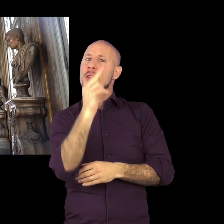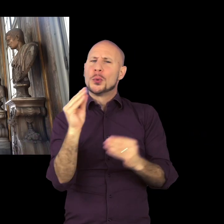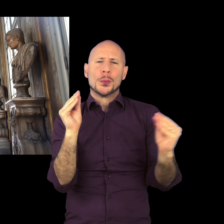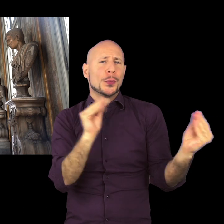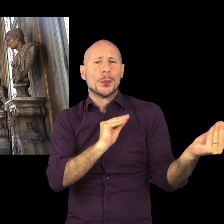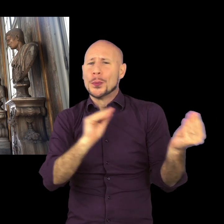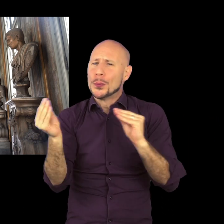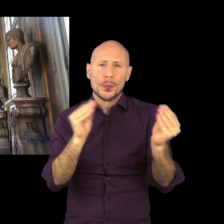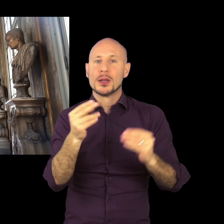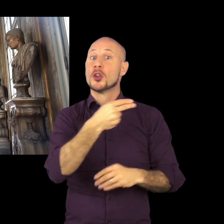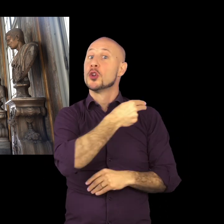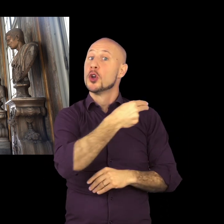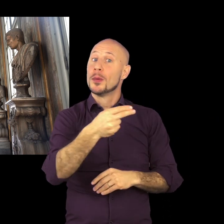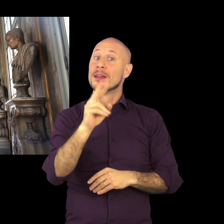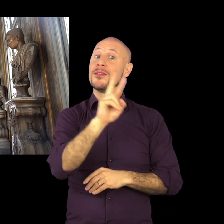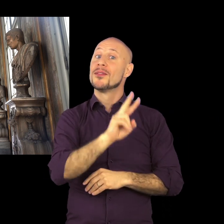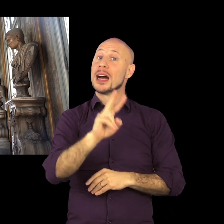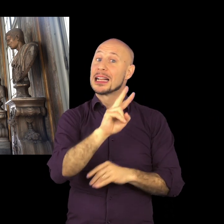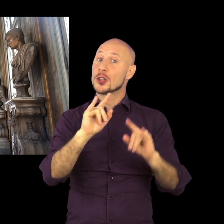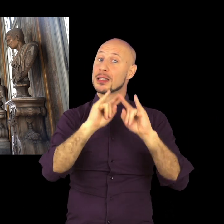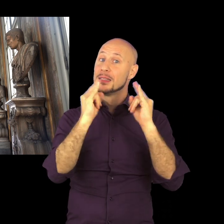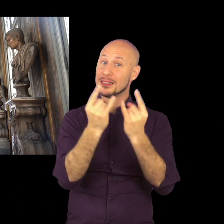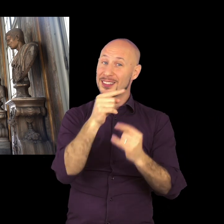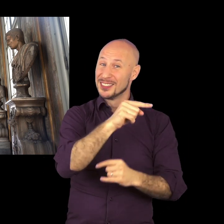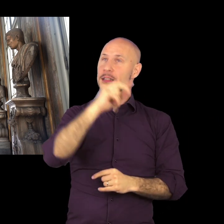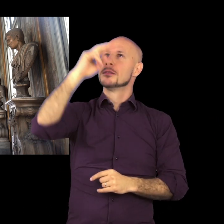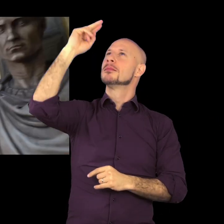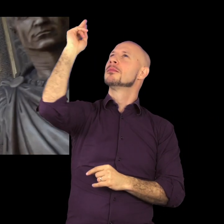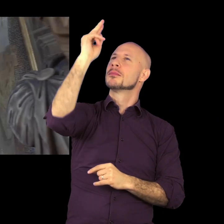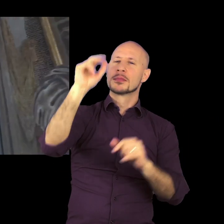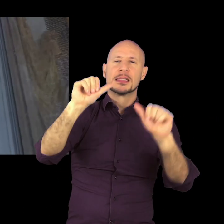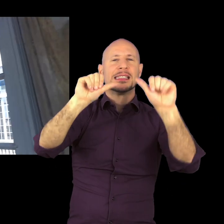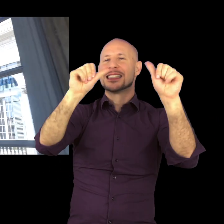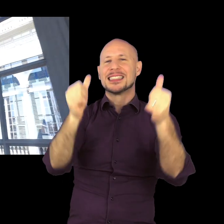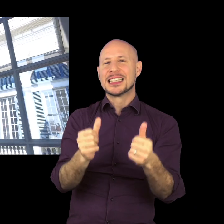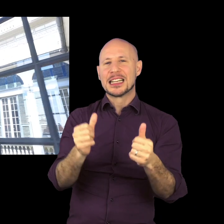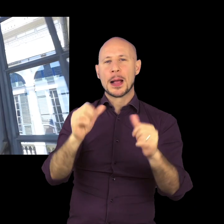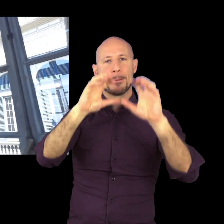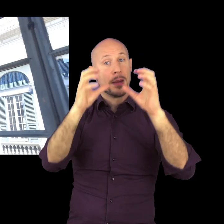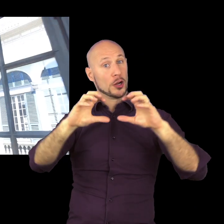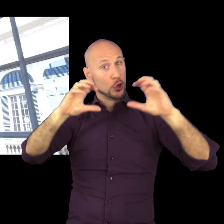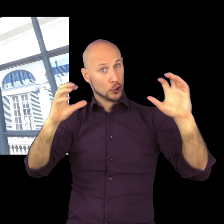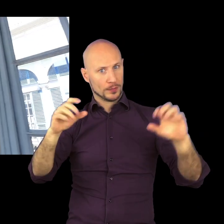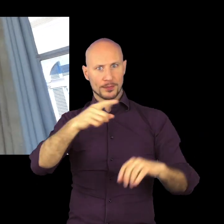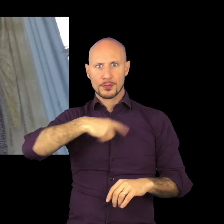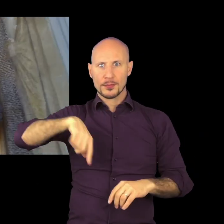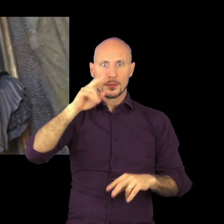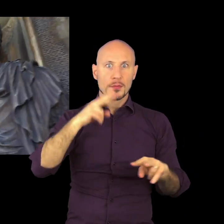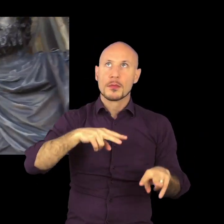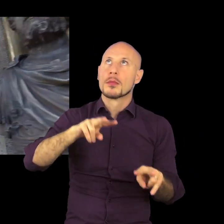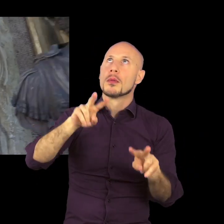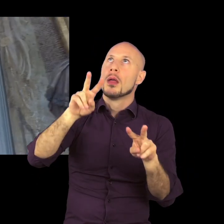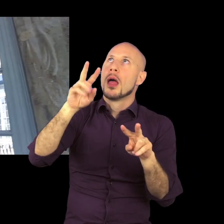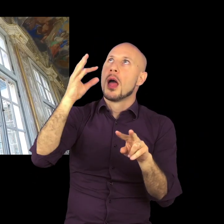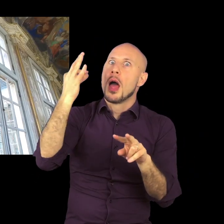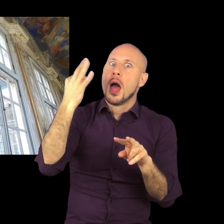costruita tamponando un antico loggiato aperto che quindi dialogava veramente con lo spazio esterno. Ora questo dialogo invece si